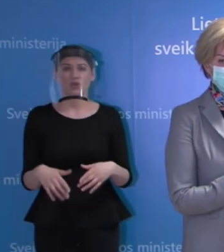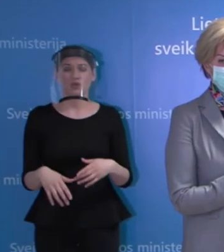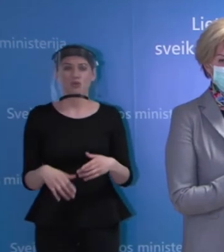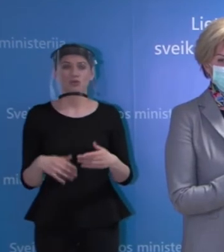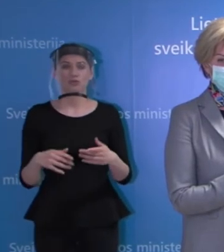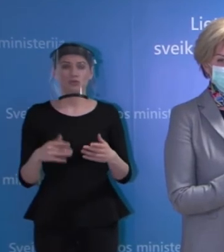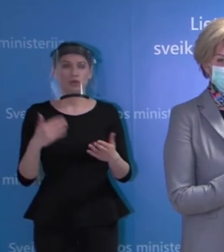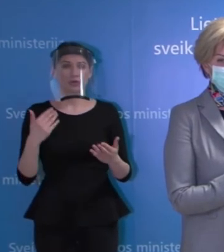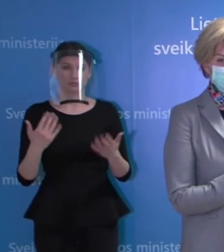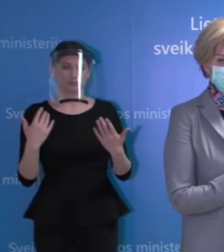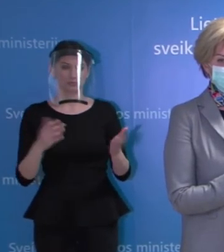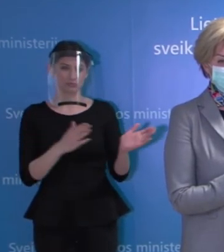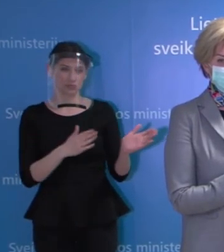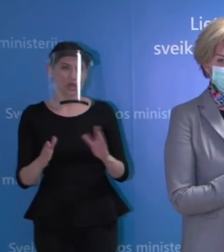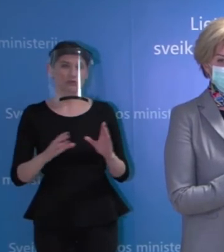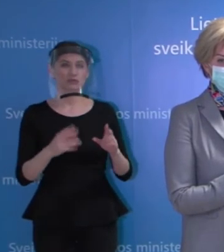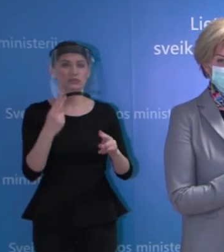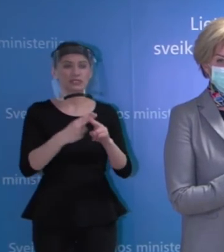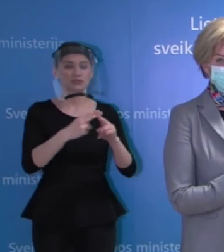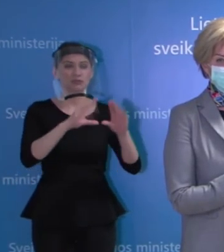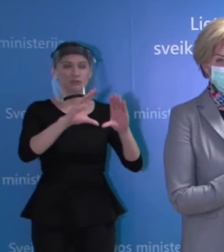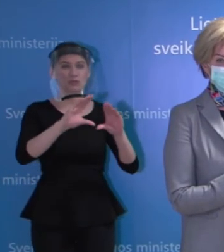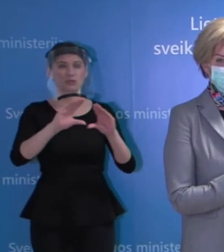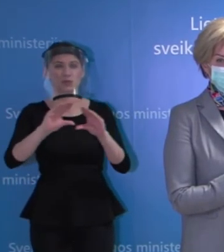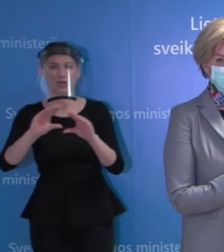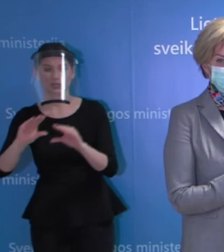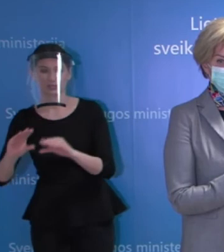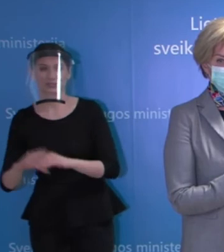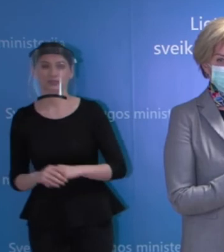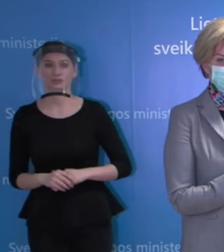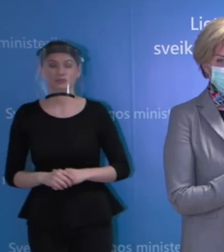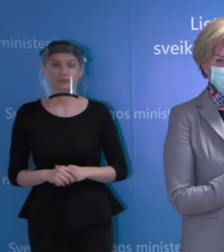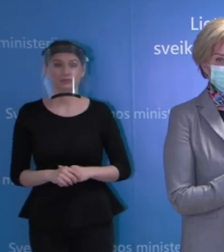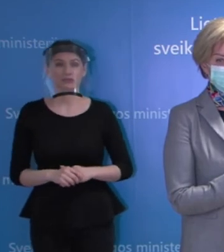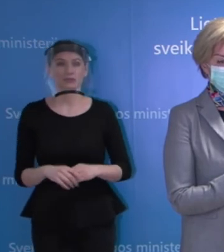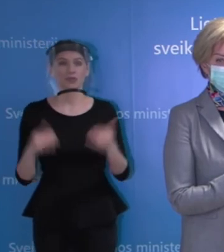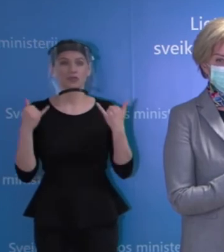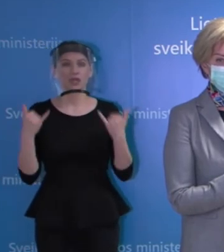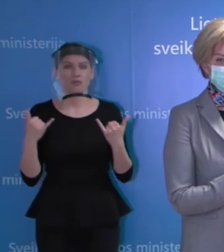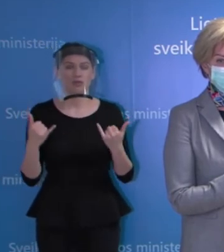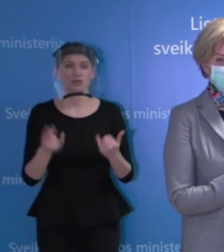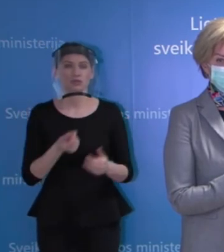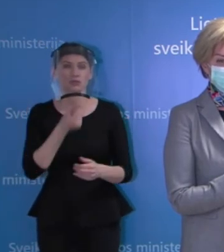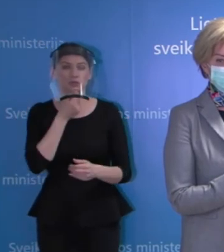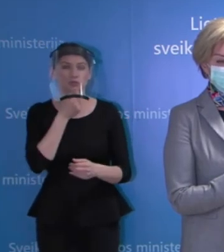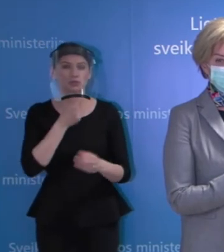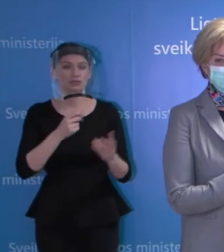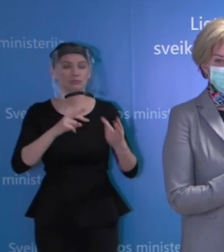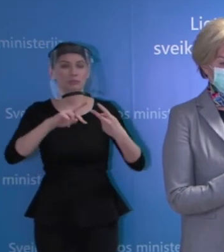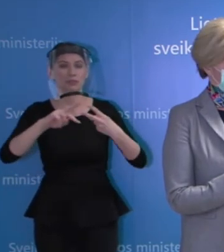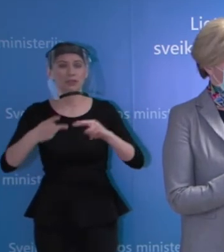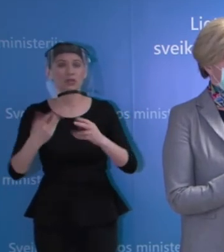neaugantis, bet ilgą laiką jis buvo mažėjantis. Ir dabar mums jis šiek tiek tik koreguoja ir kilsteli